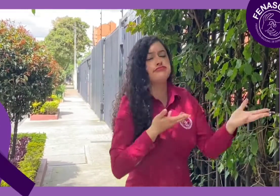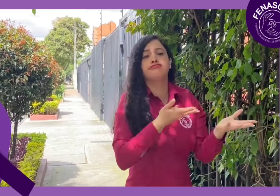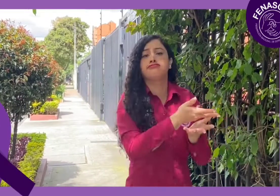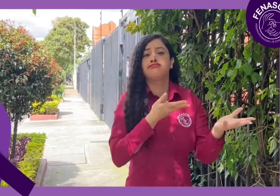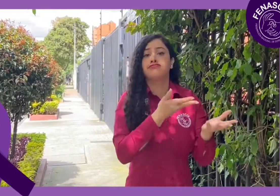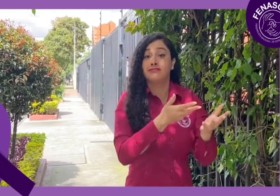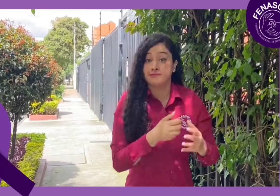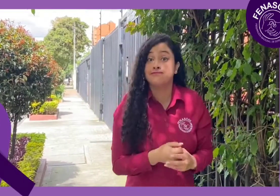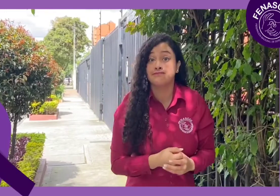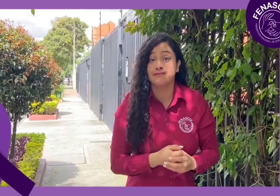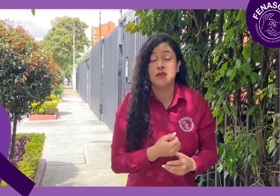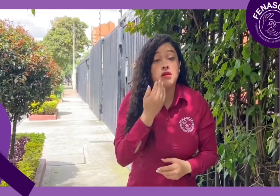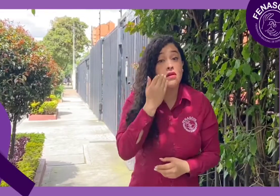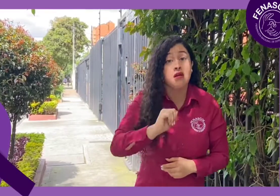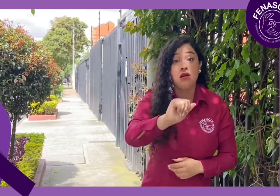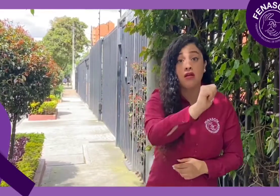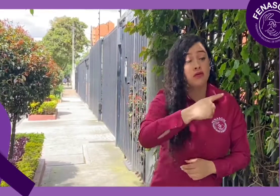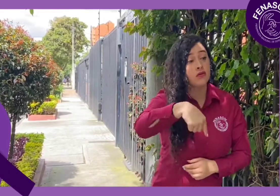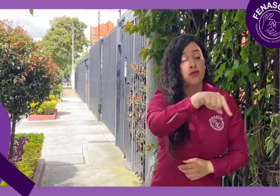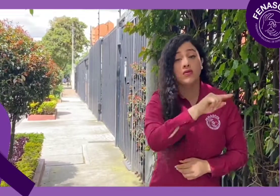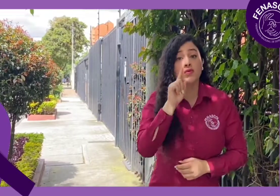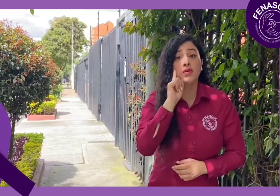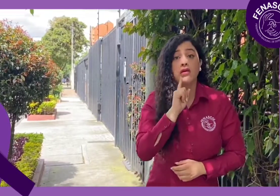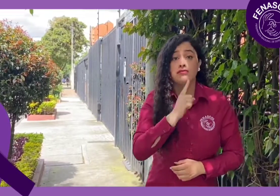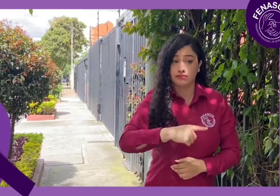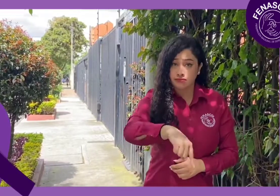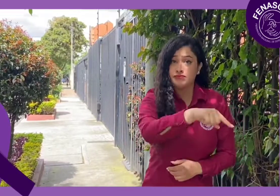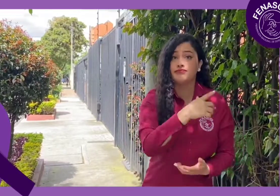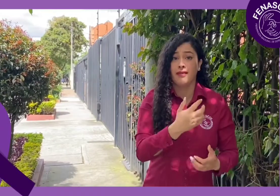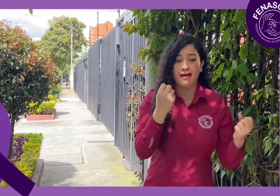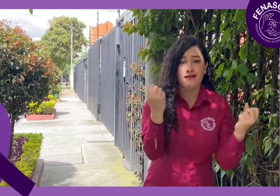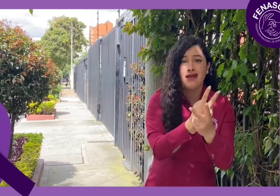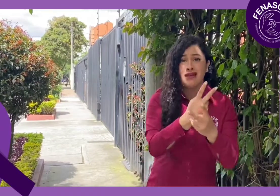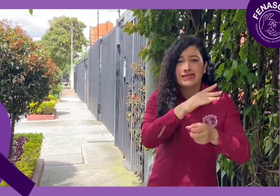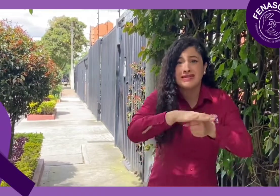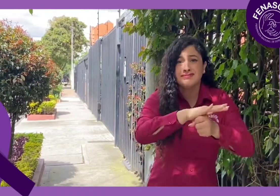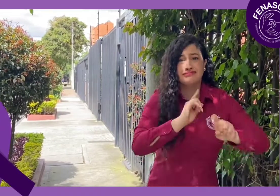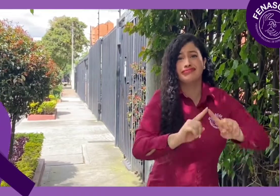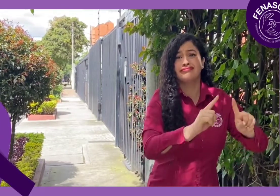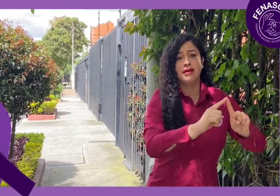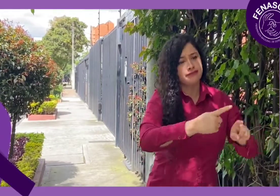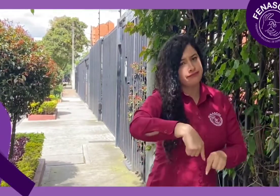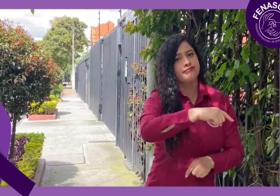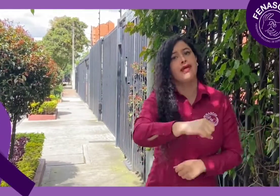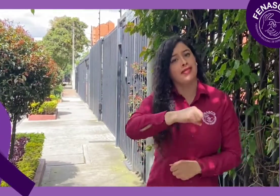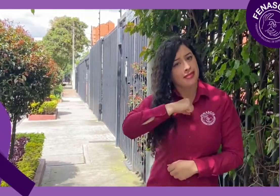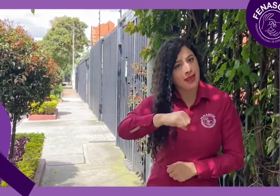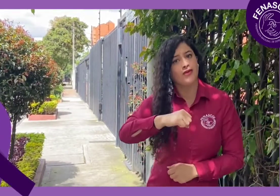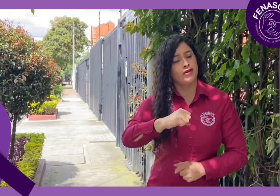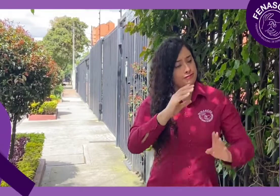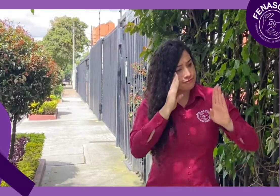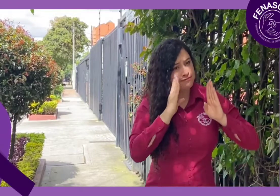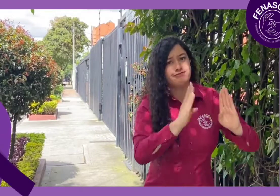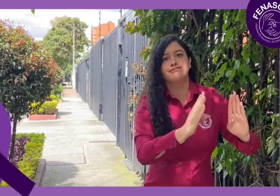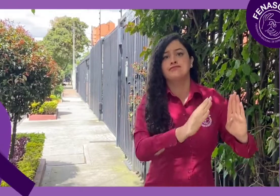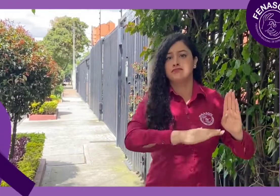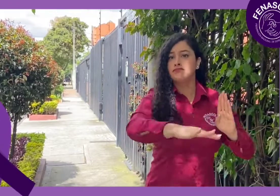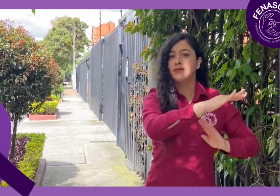víctimas de este tipo de violencia, pues tenemos el derecho de ser atendidas en igualdad de condiciones y por tanto se